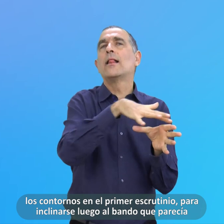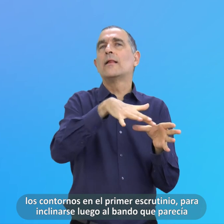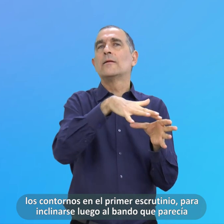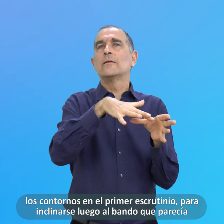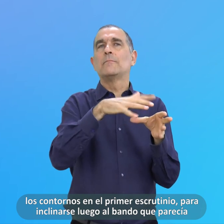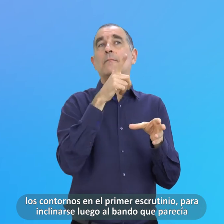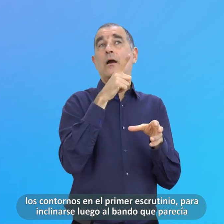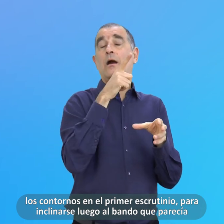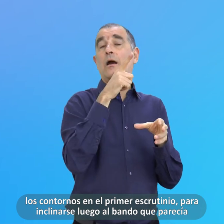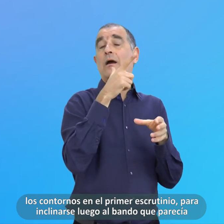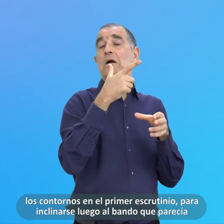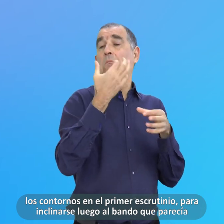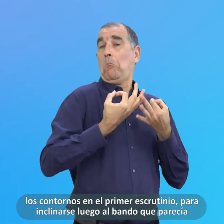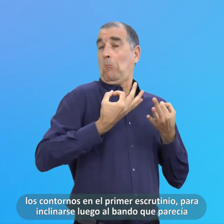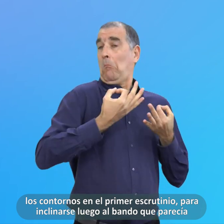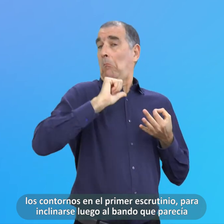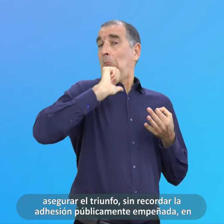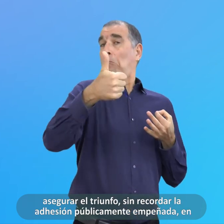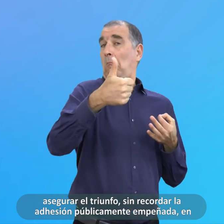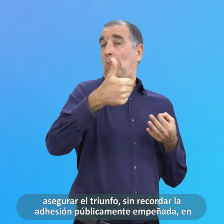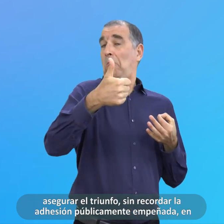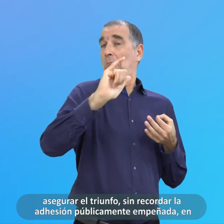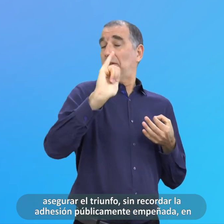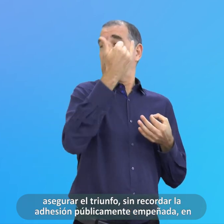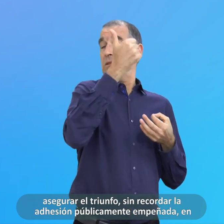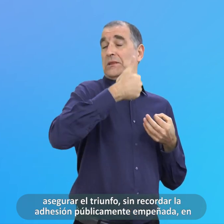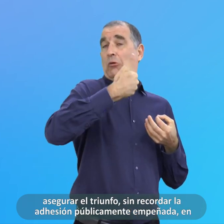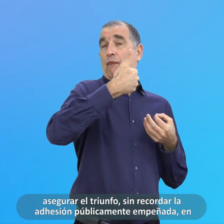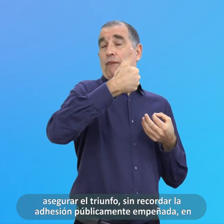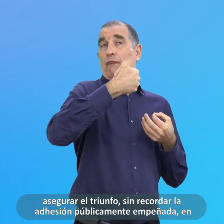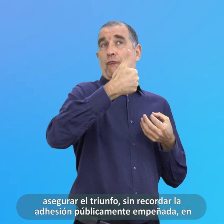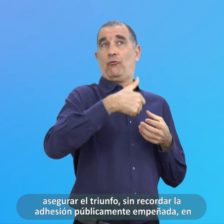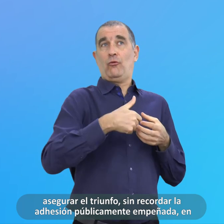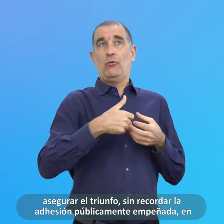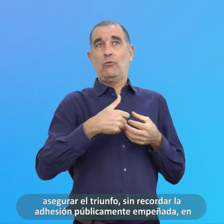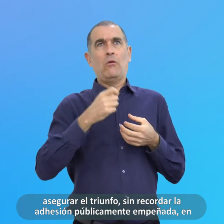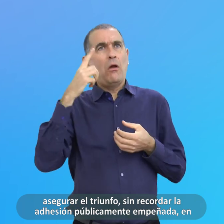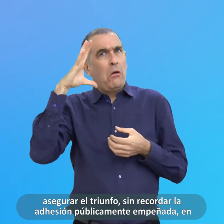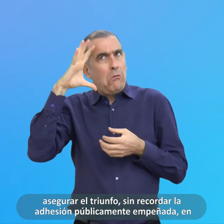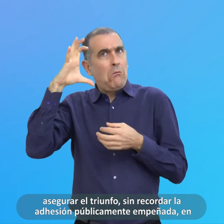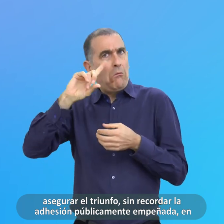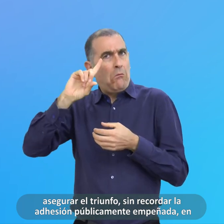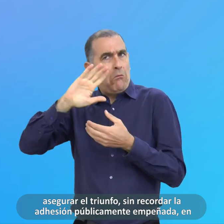Asegurar El Triunfo Sin Recordar La Adhesión